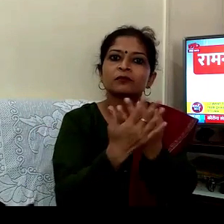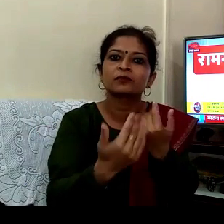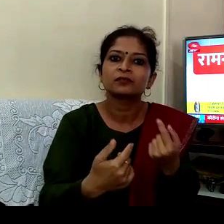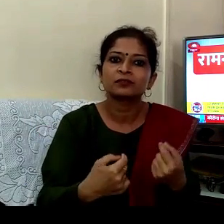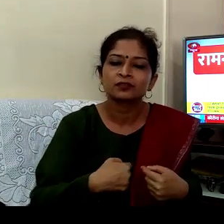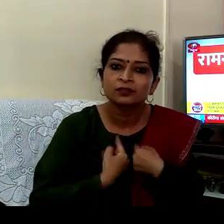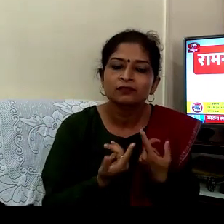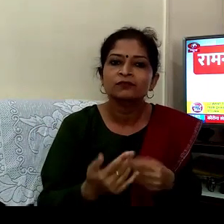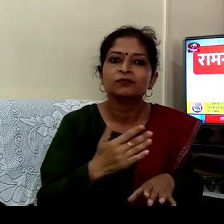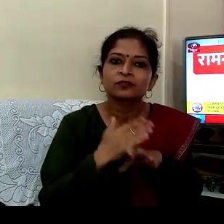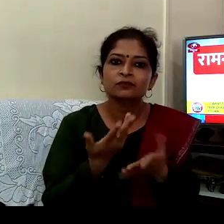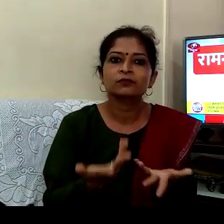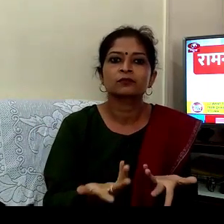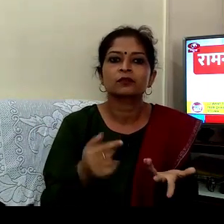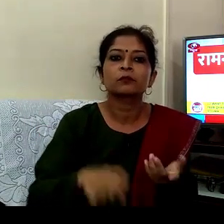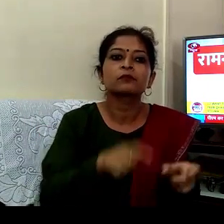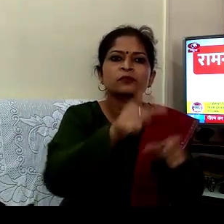دیکھ ٹیس کر واہ ہوں